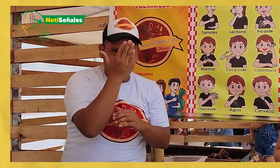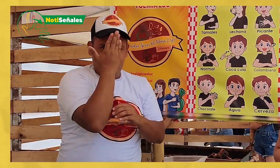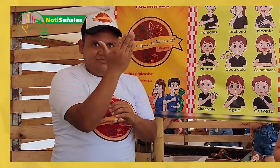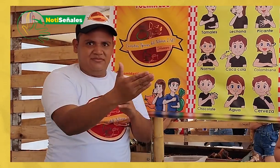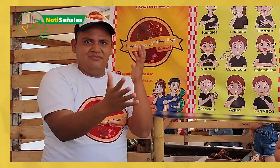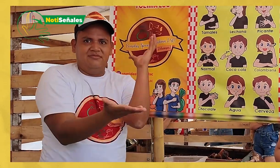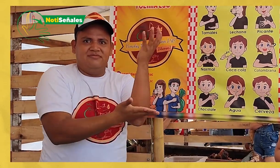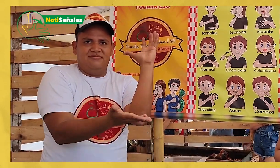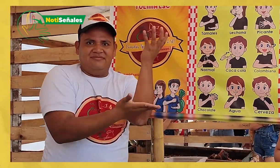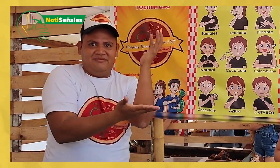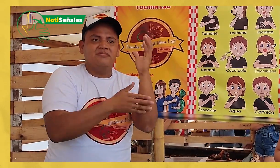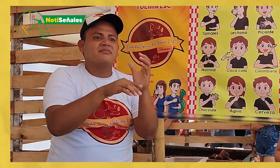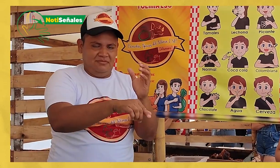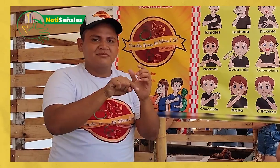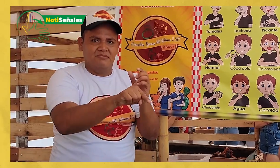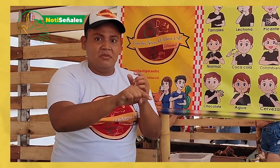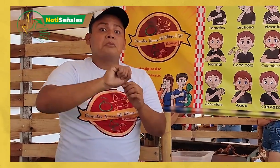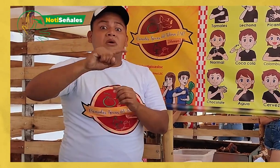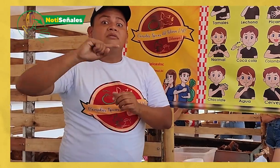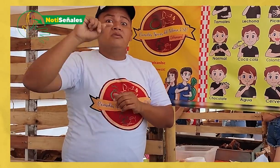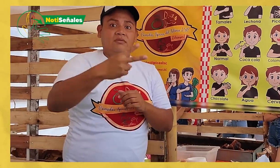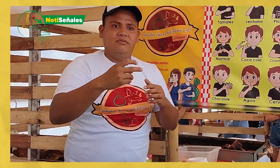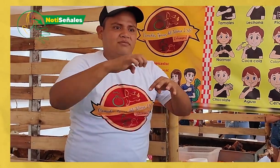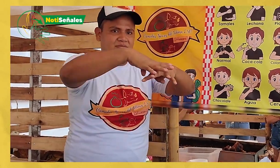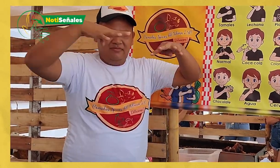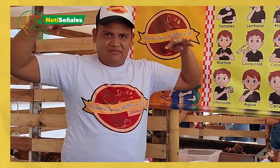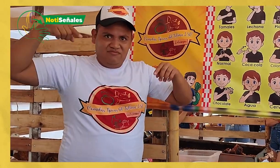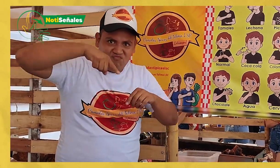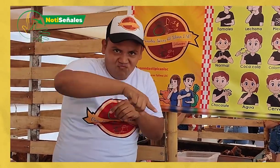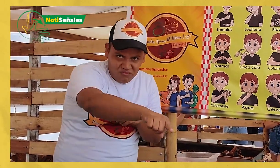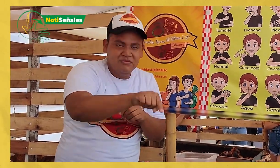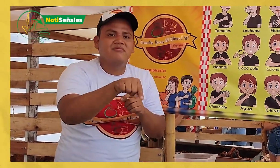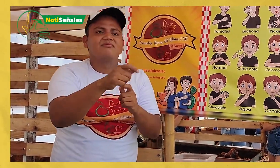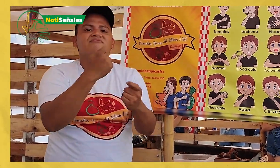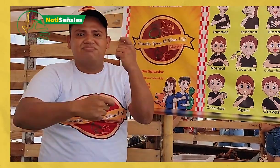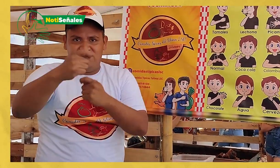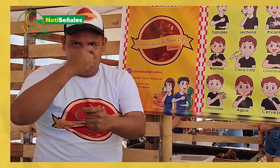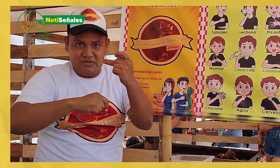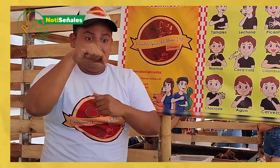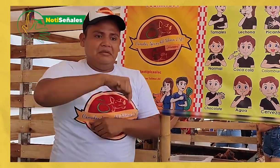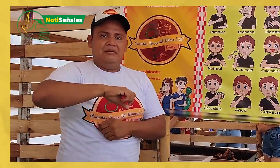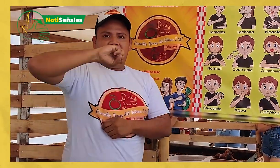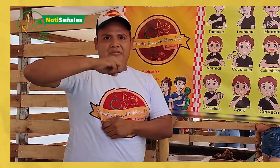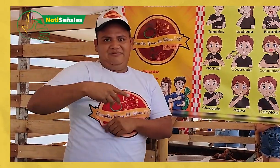participamos. Participamos en el Parque Murillo Toro al frente de la Gobernación y también en los Bajos del Parque